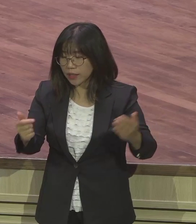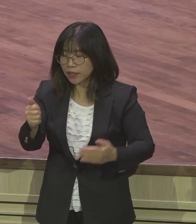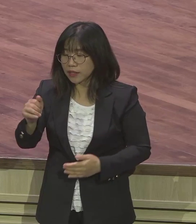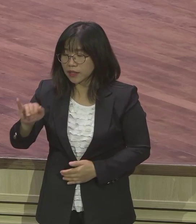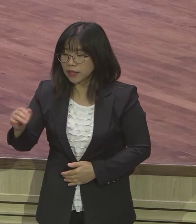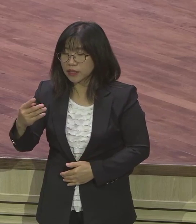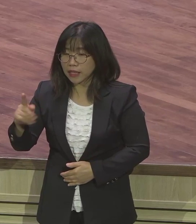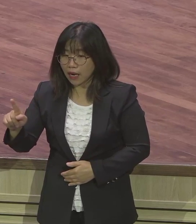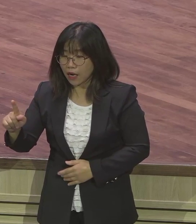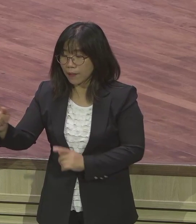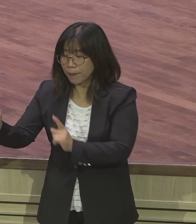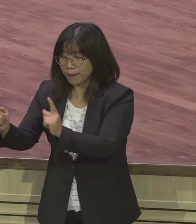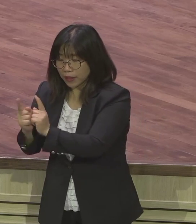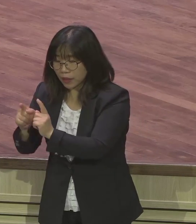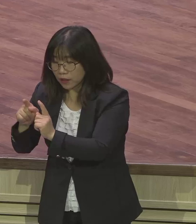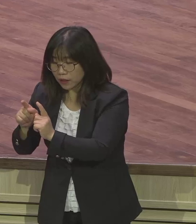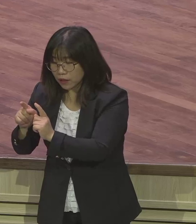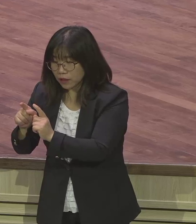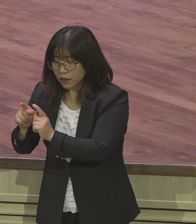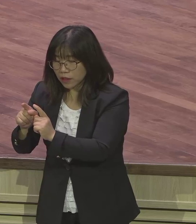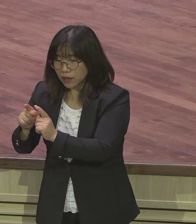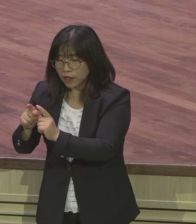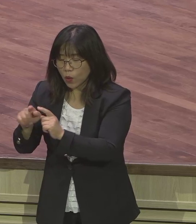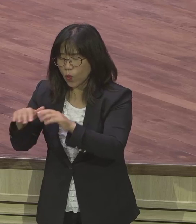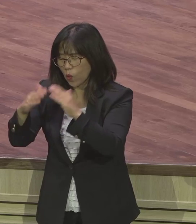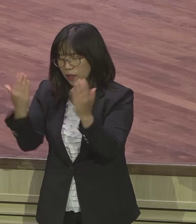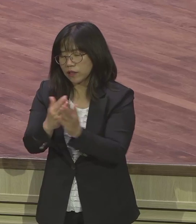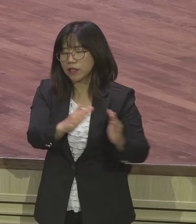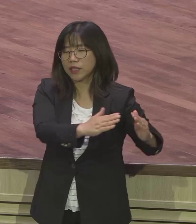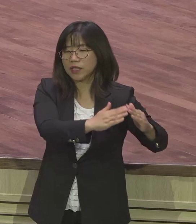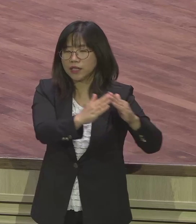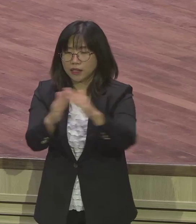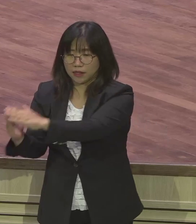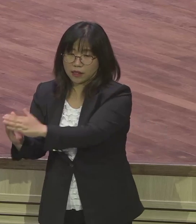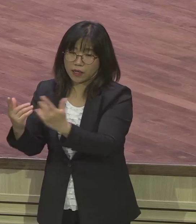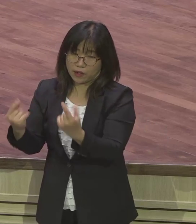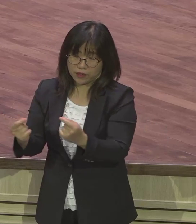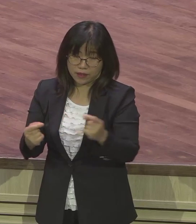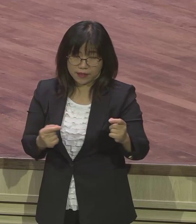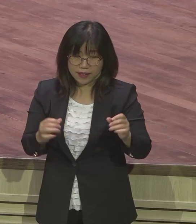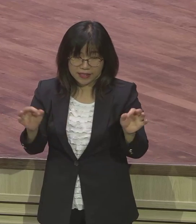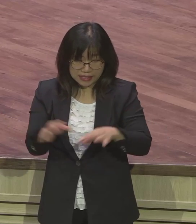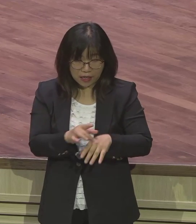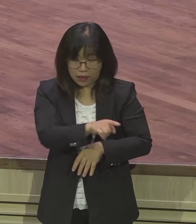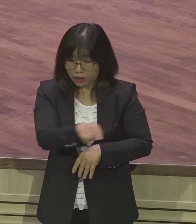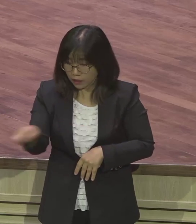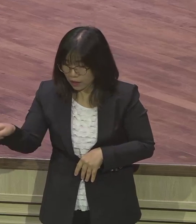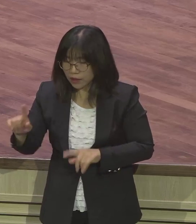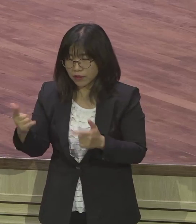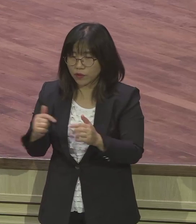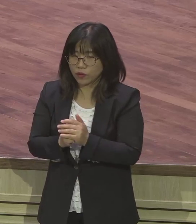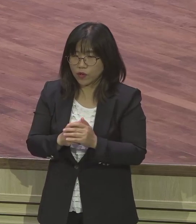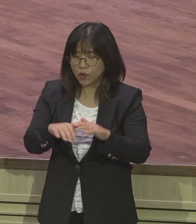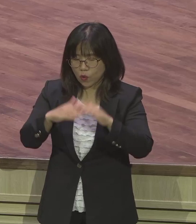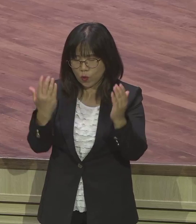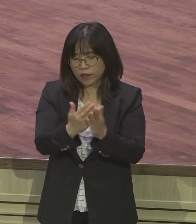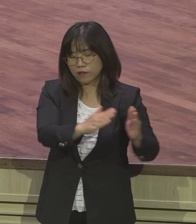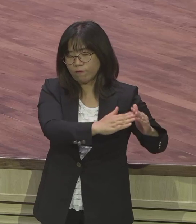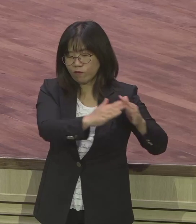잠시 내려간 것이 아니라 거주지를 자체를 옮겨버린 거예요 거주지를 옮겨버린 이사를 가버린 아예 옮겨버렸어요 이